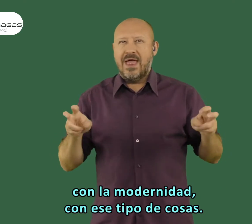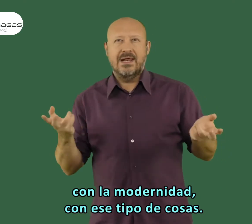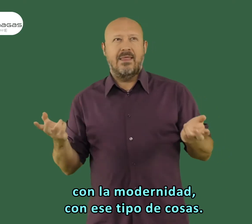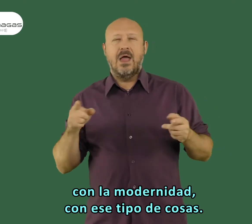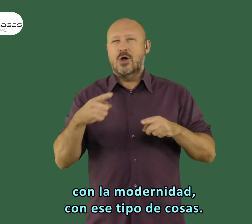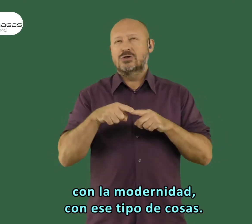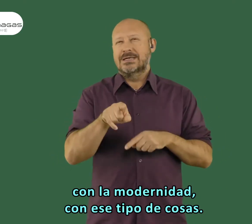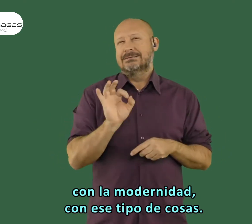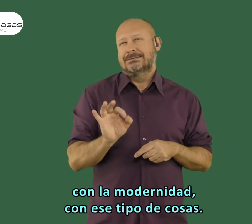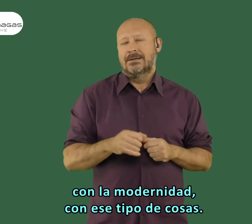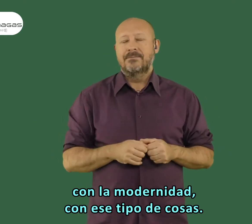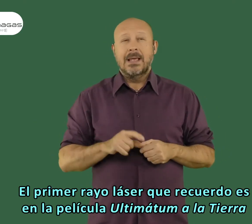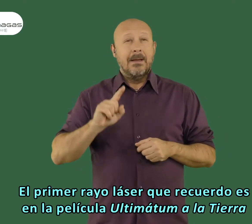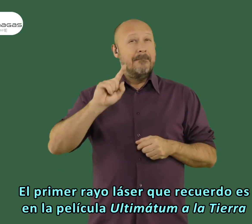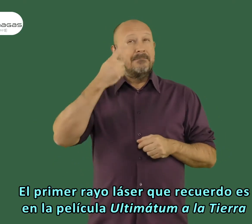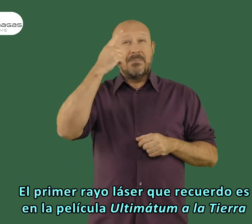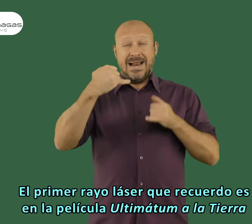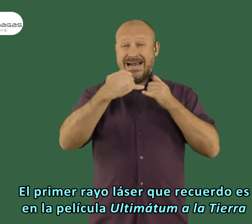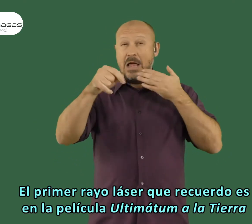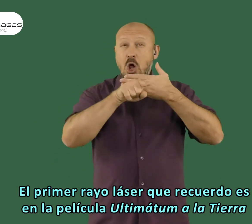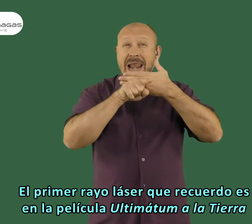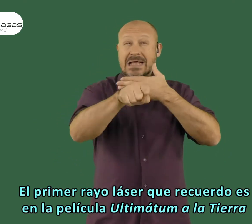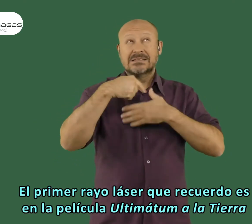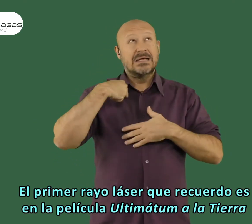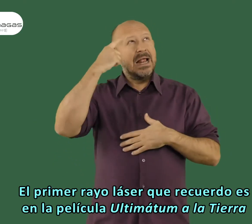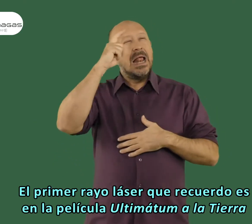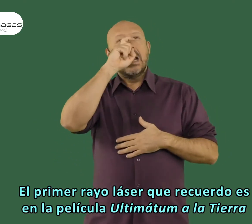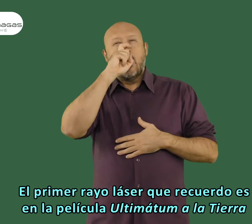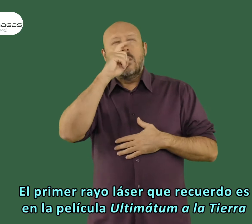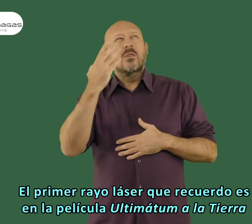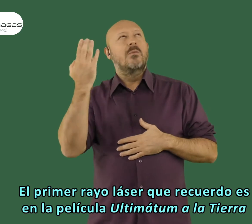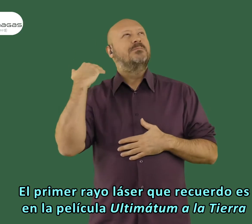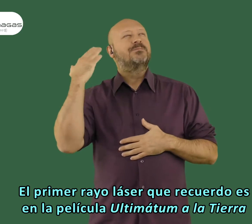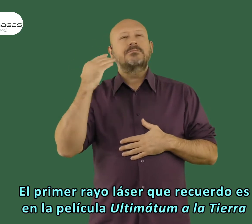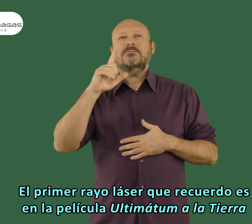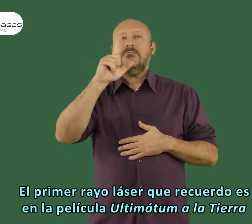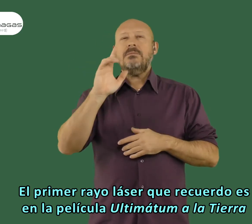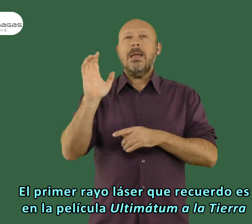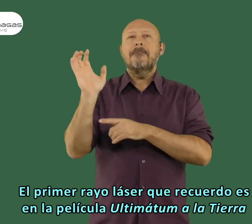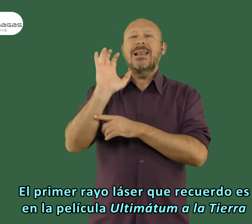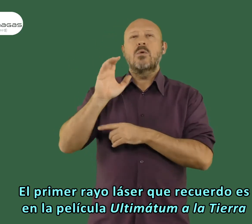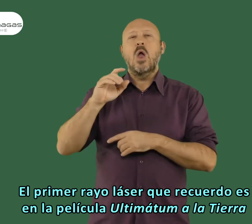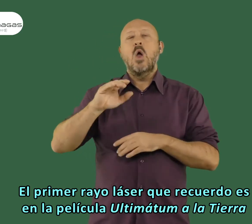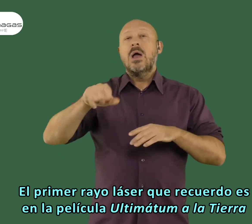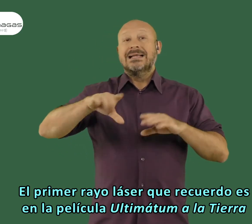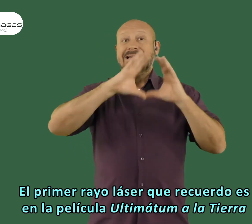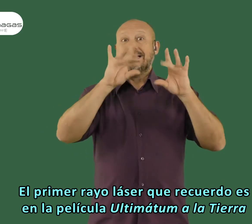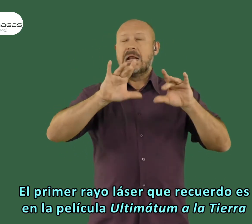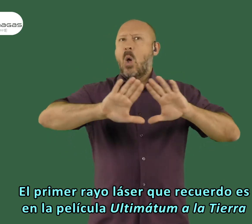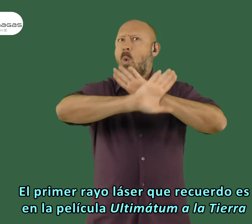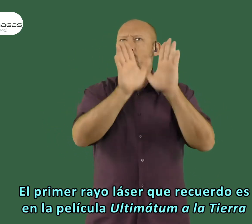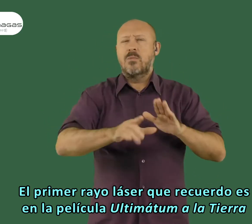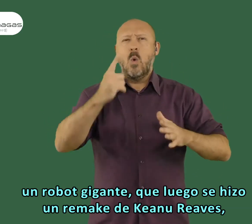con la modernidad, con ese tipo de cosas. Yo el primer rayo láser que recuerdo es en la película